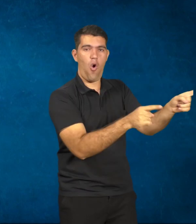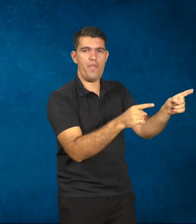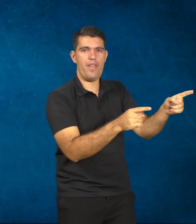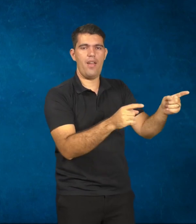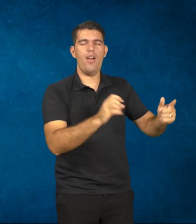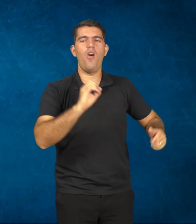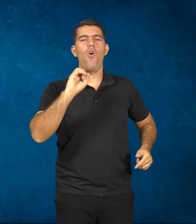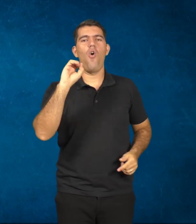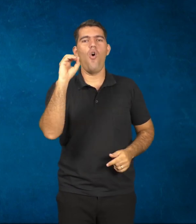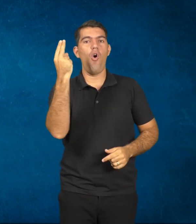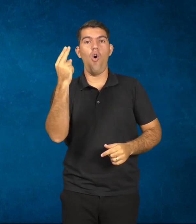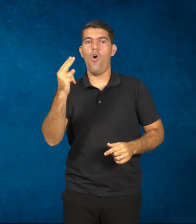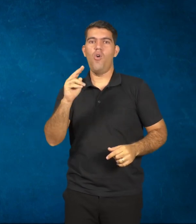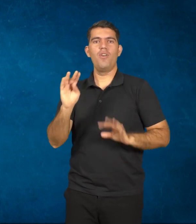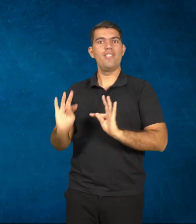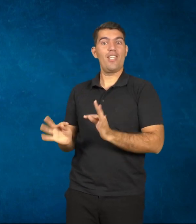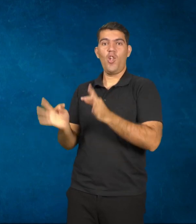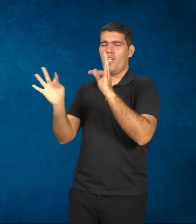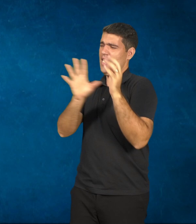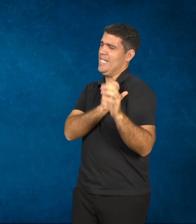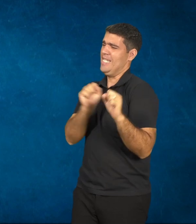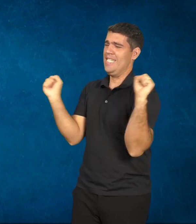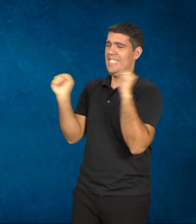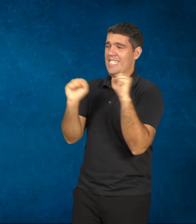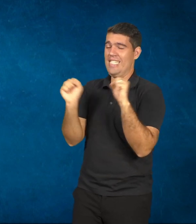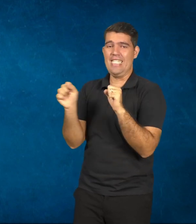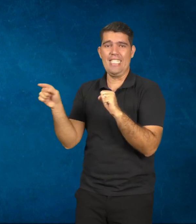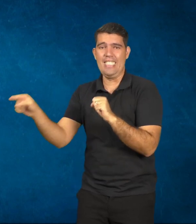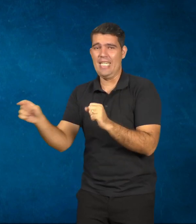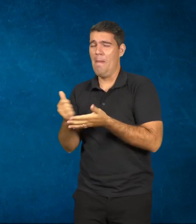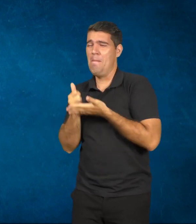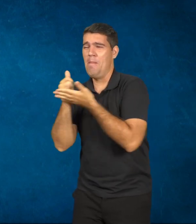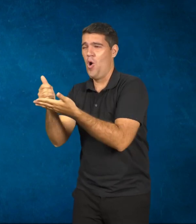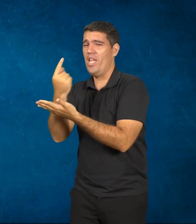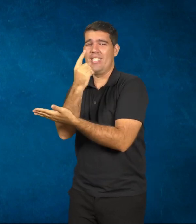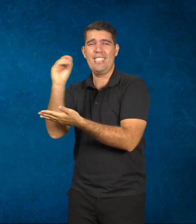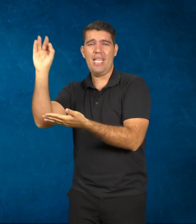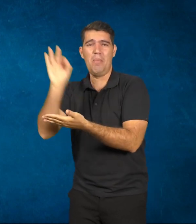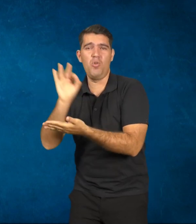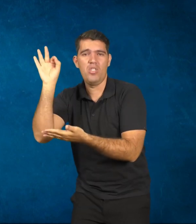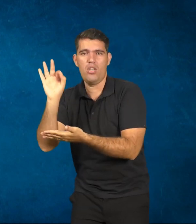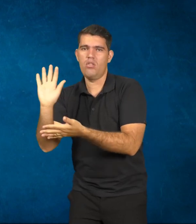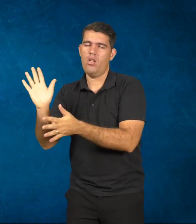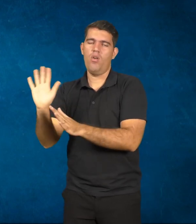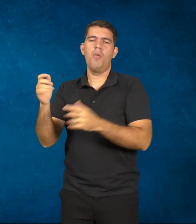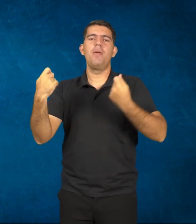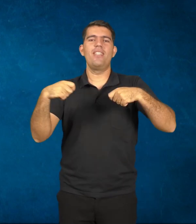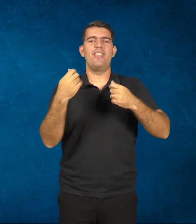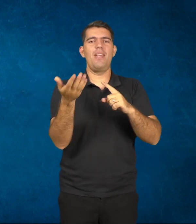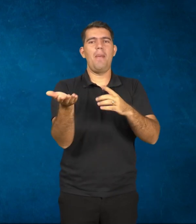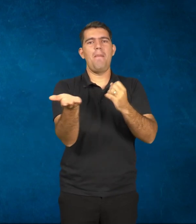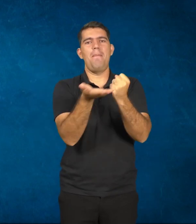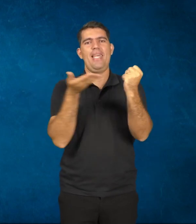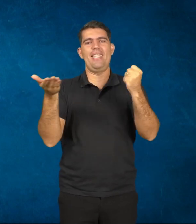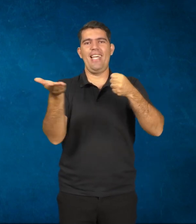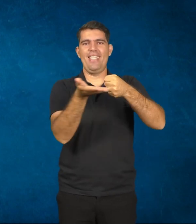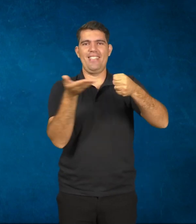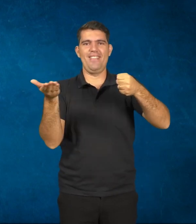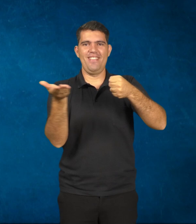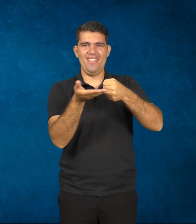total e a negação total. Então, nem apocalípticos e nem integrados. O meio termo sempre, nesse caso, é mais interessante. Então, é por